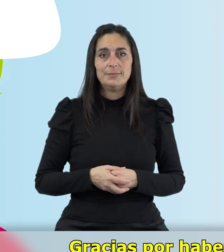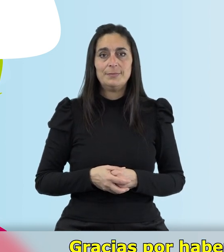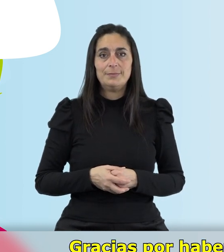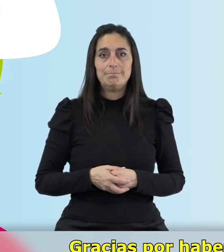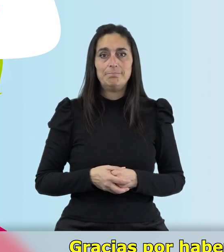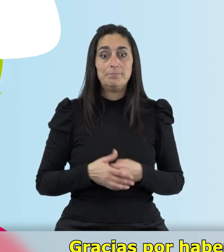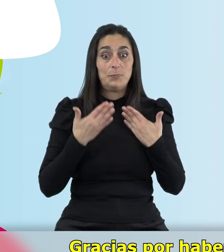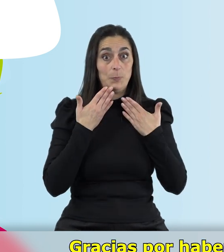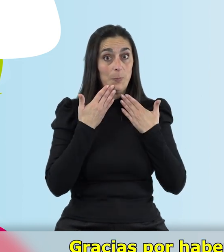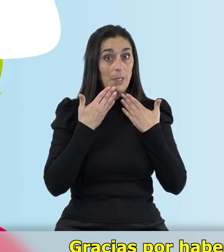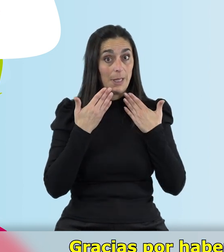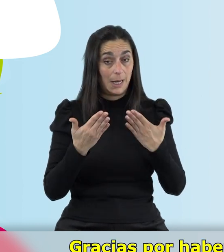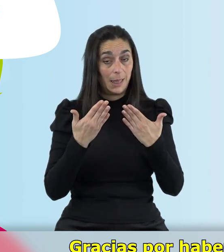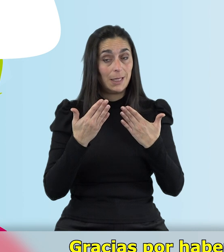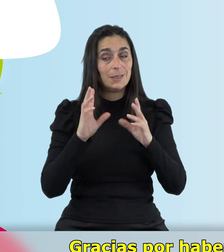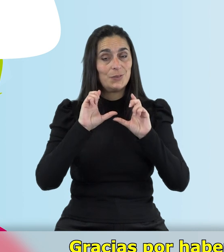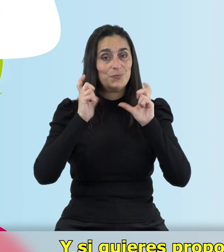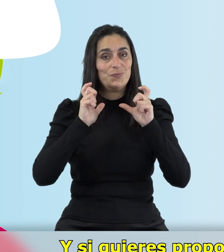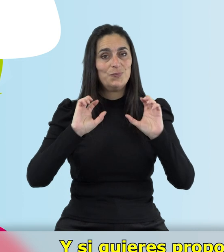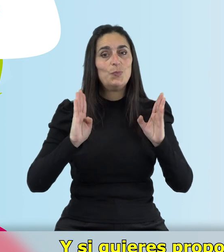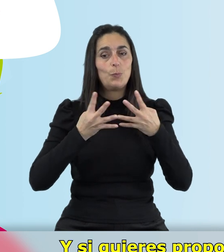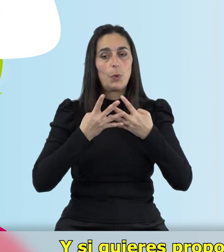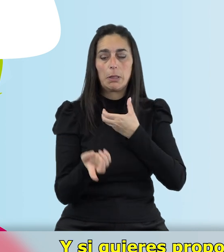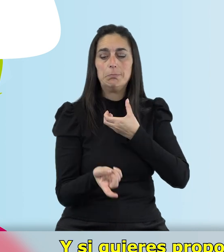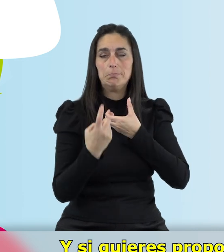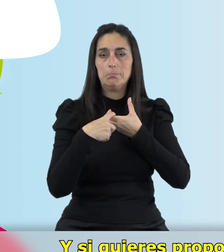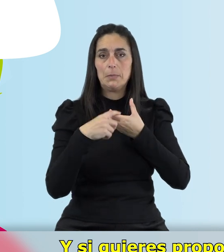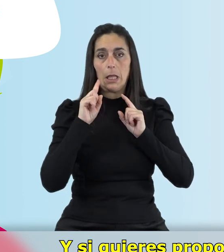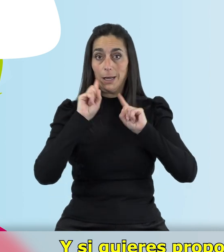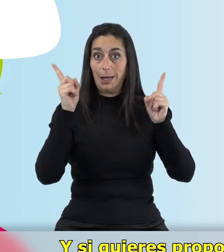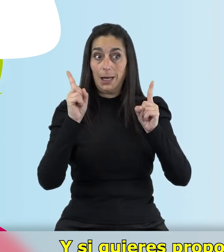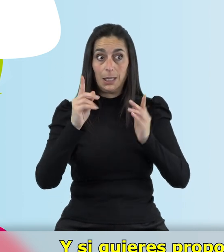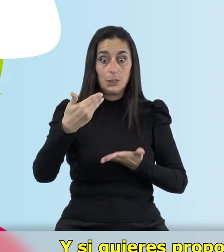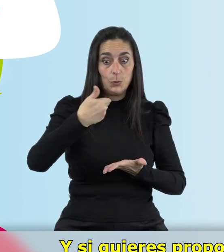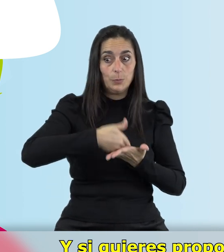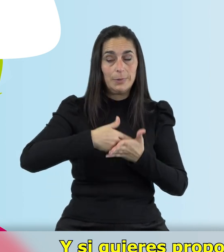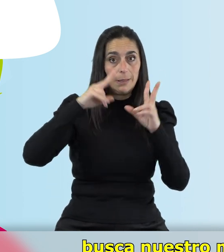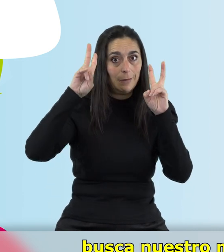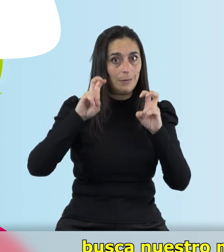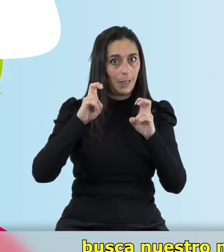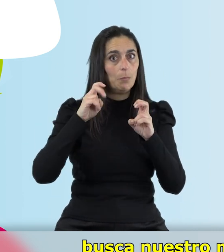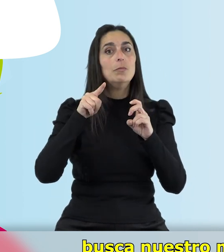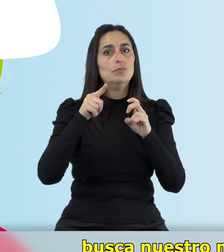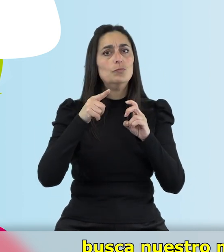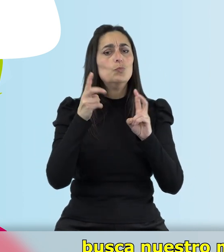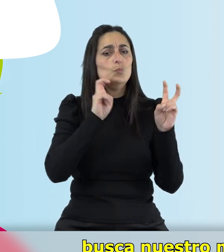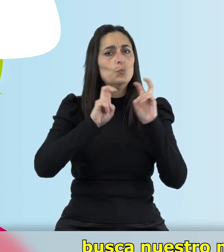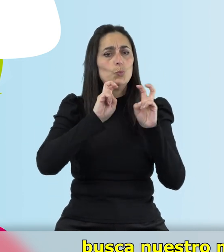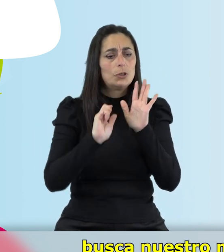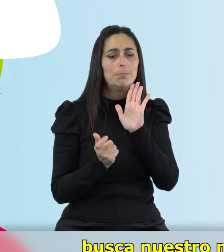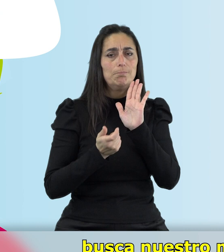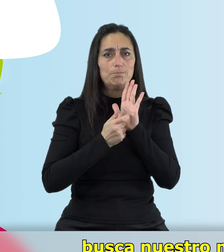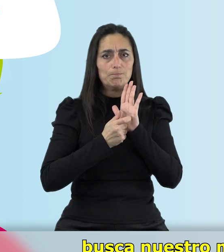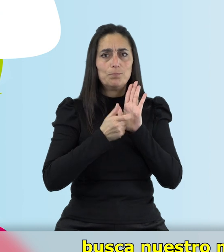Gracias por haberte sumado a nuestro podcast y si quieres proponer un tema para un próximo episodio busca nuestro